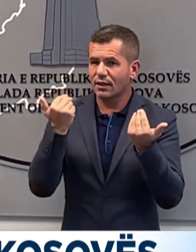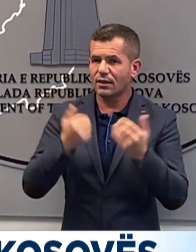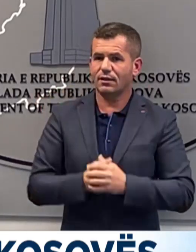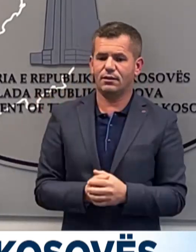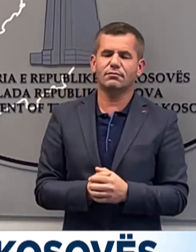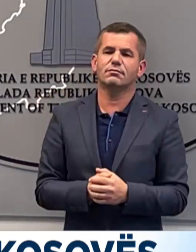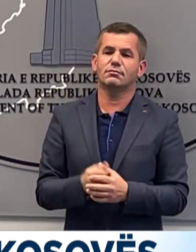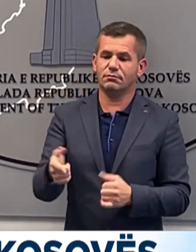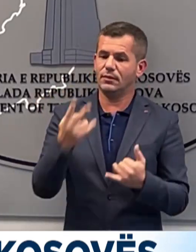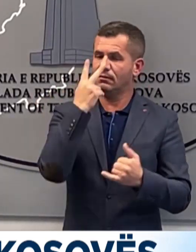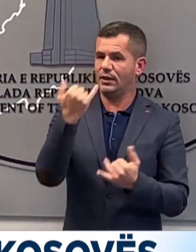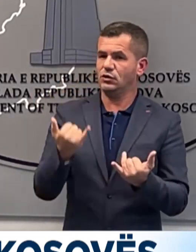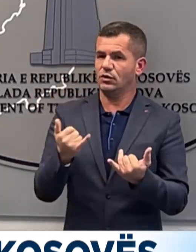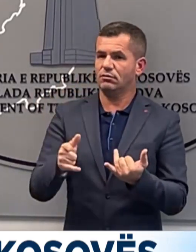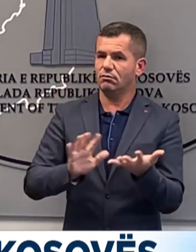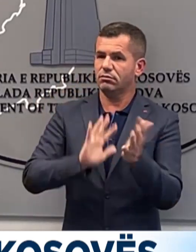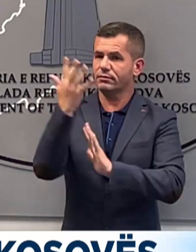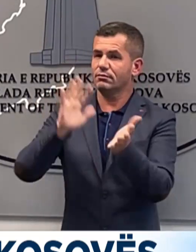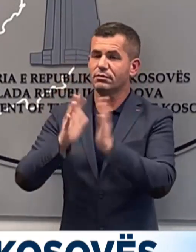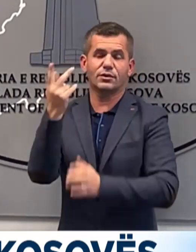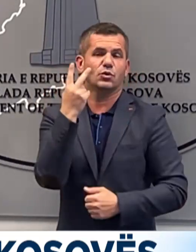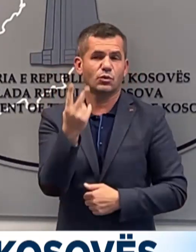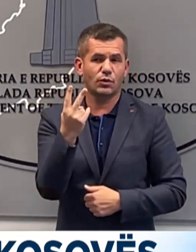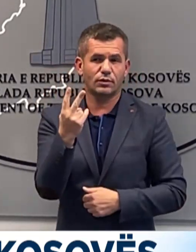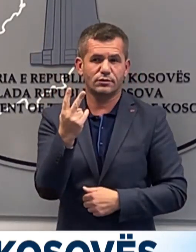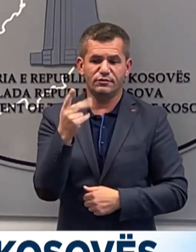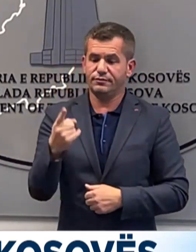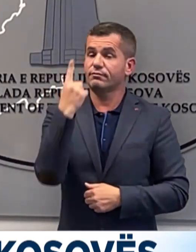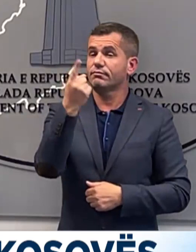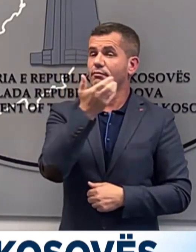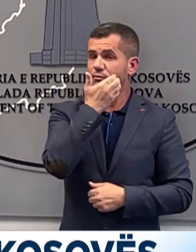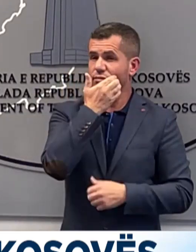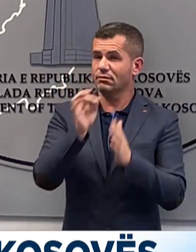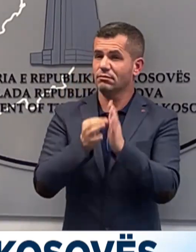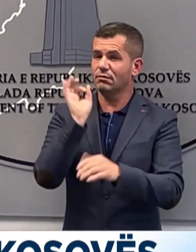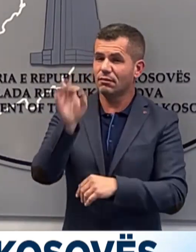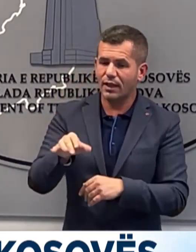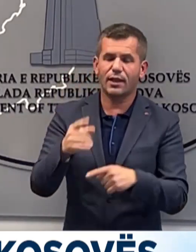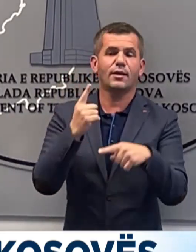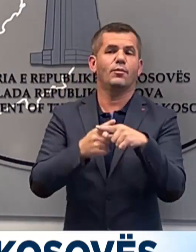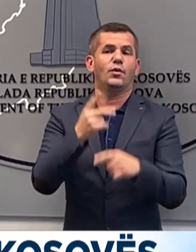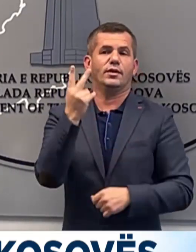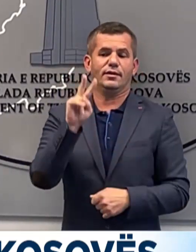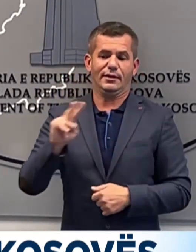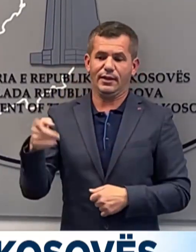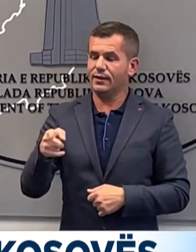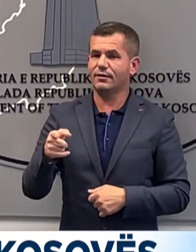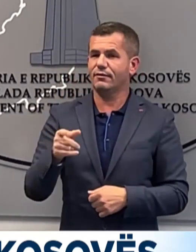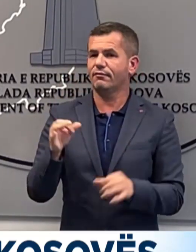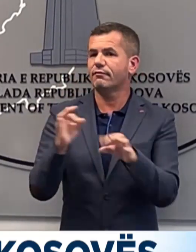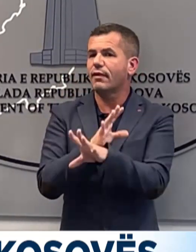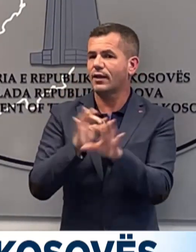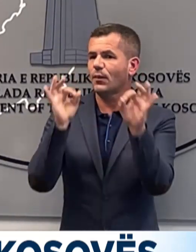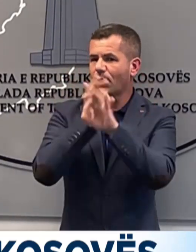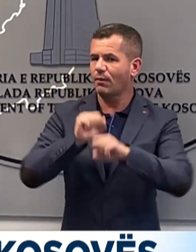Dysullmet e sotme, njëri vzjarëvënje që dhëmshme, tjetri fatmirësisht papasoja,